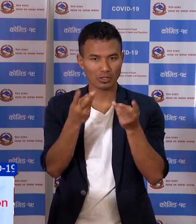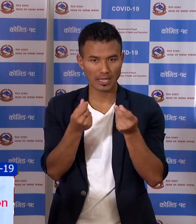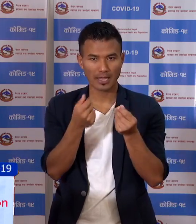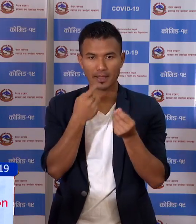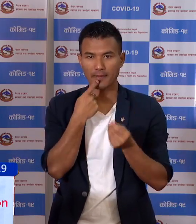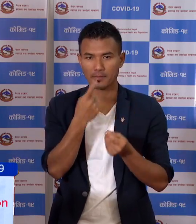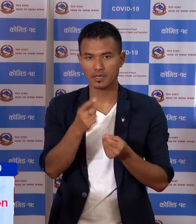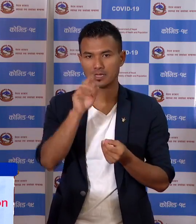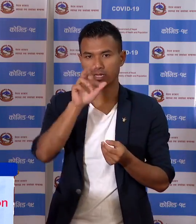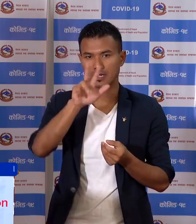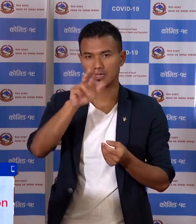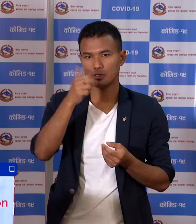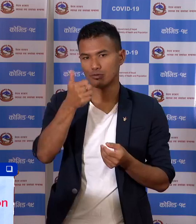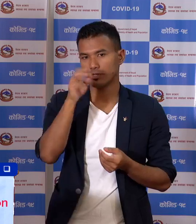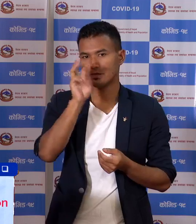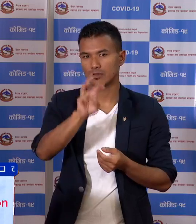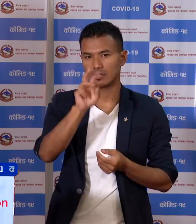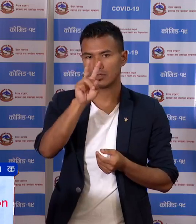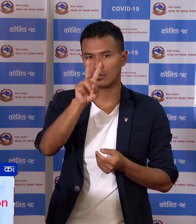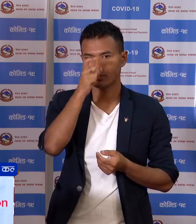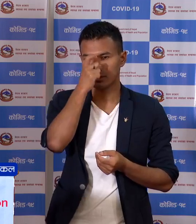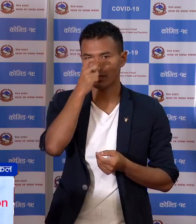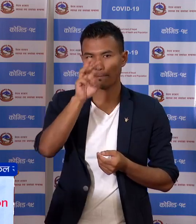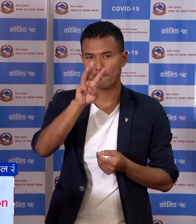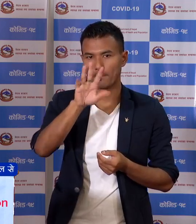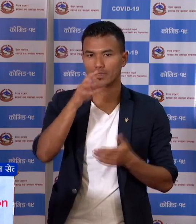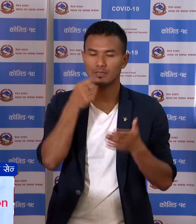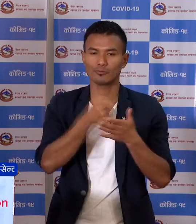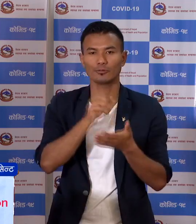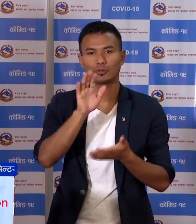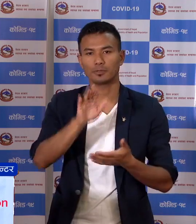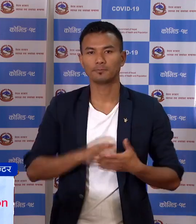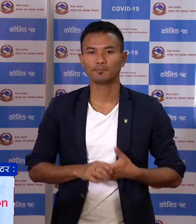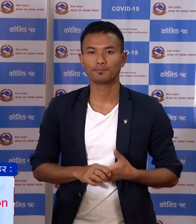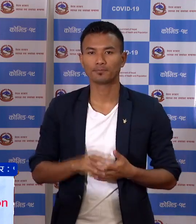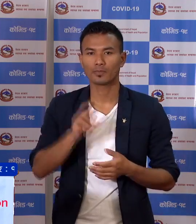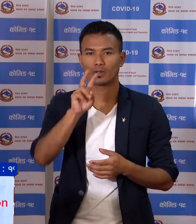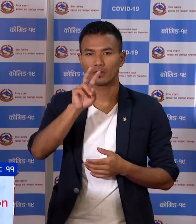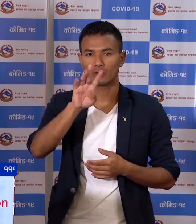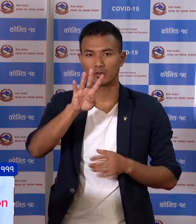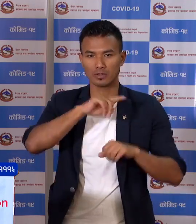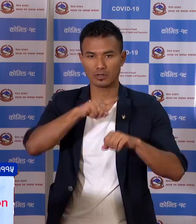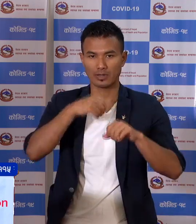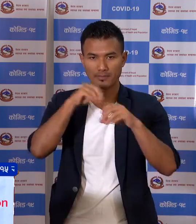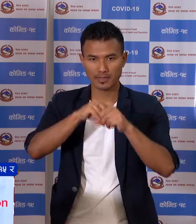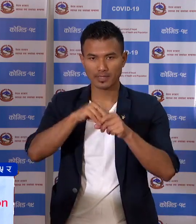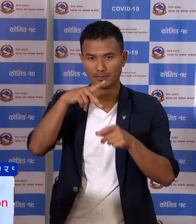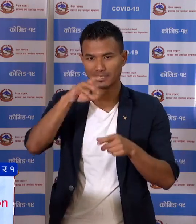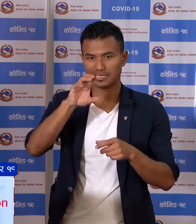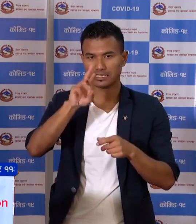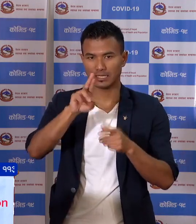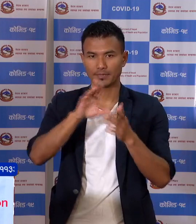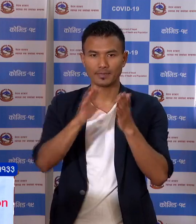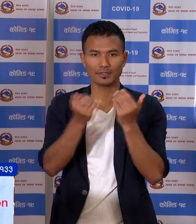ुुुुुुुु ४ुुुुुुुुुुुुुुुुुुुुुुुुुु pro mothit然 , twenty